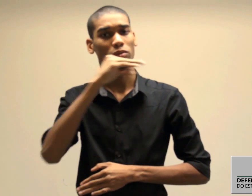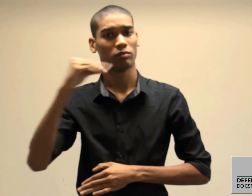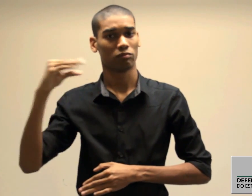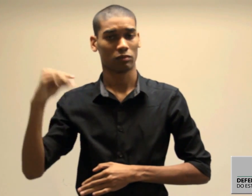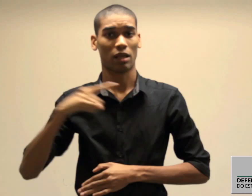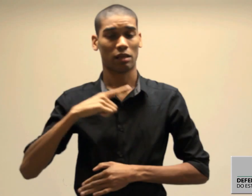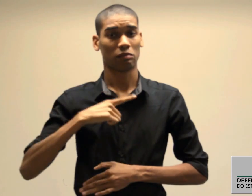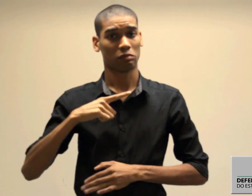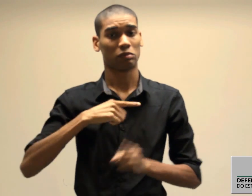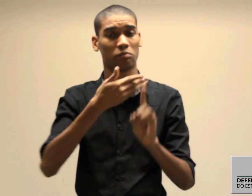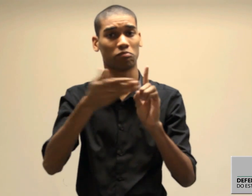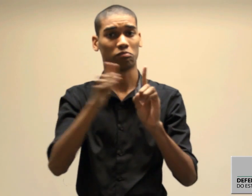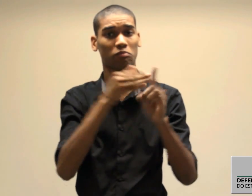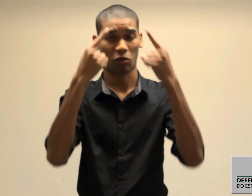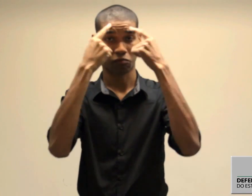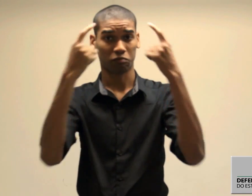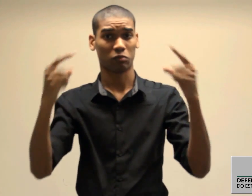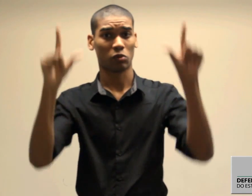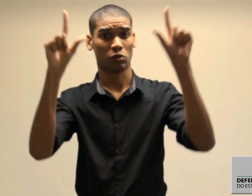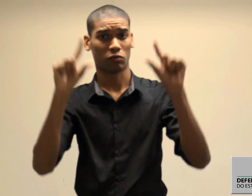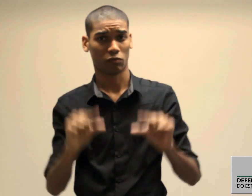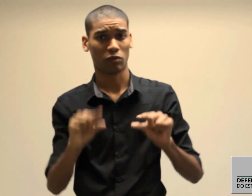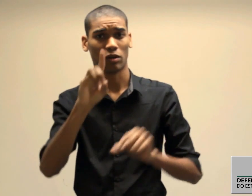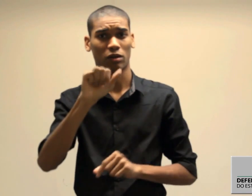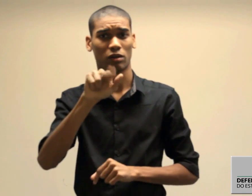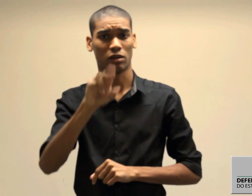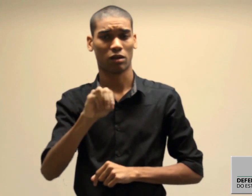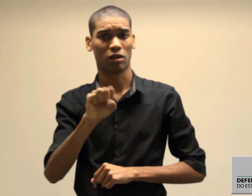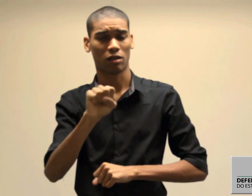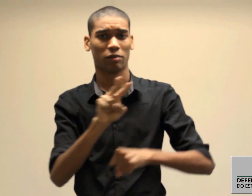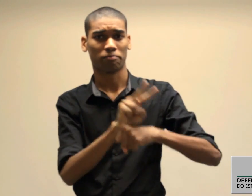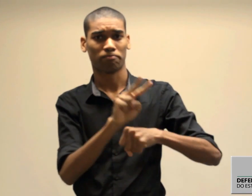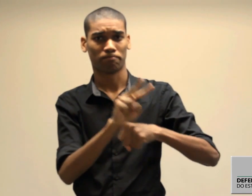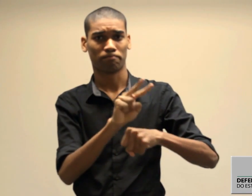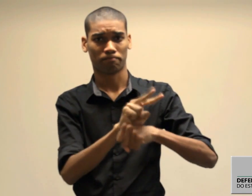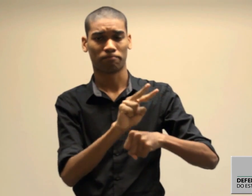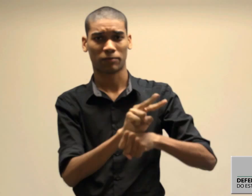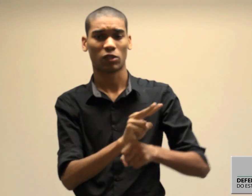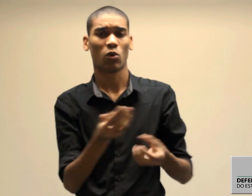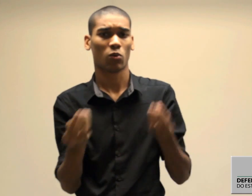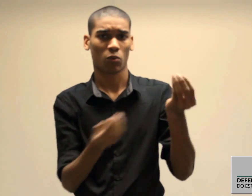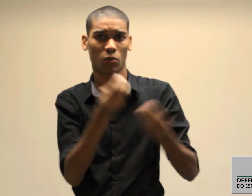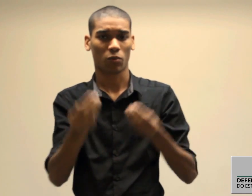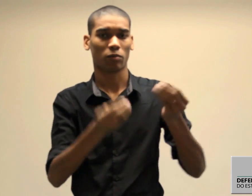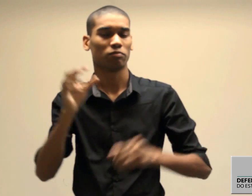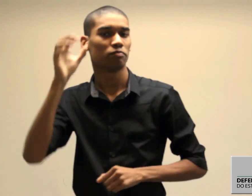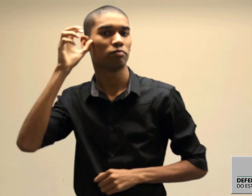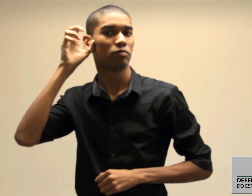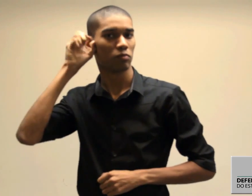adolescentes vítimas de violência, visando a redução de danos e a prevenção da revitimização através da